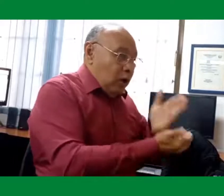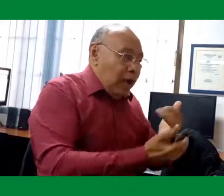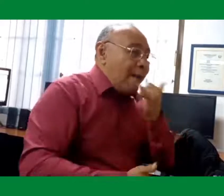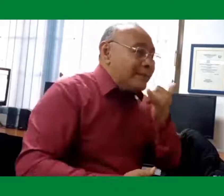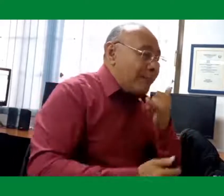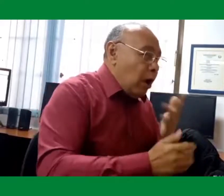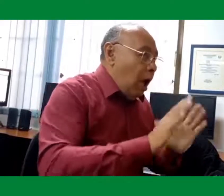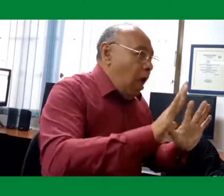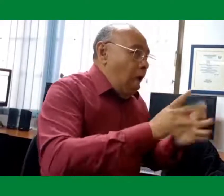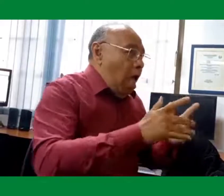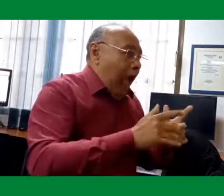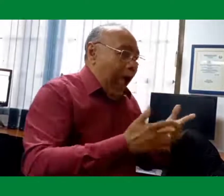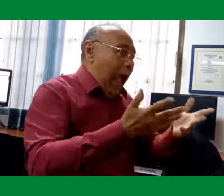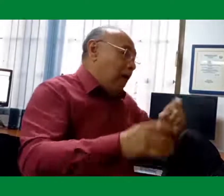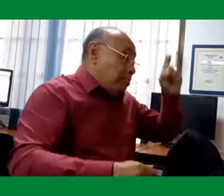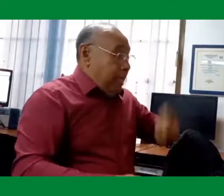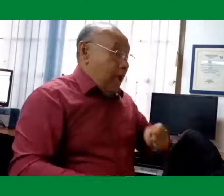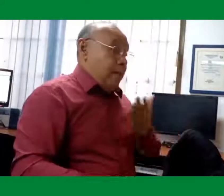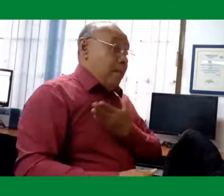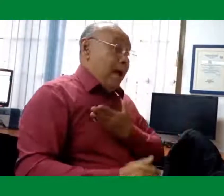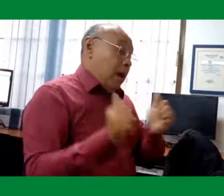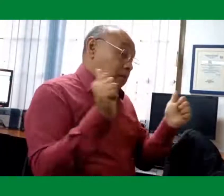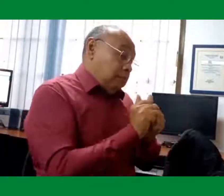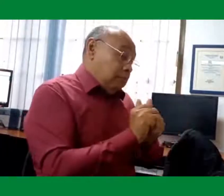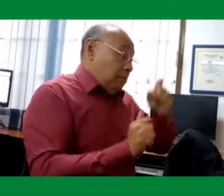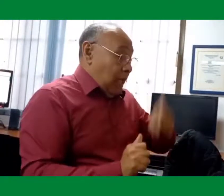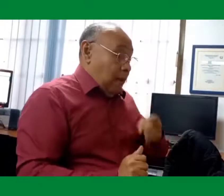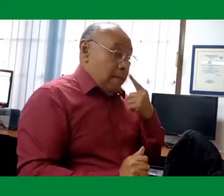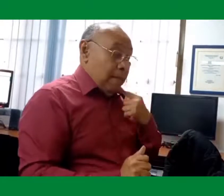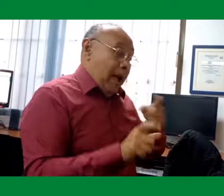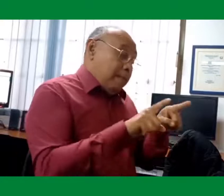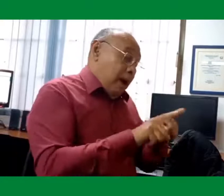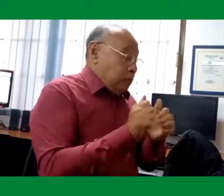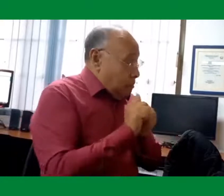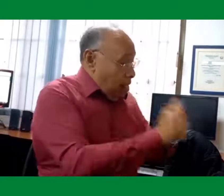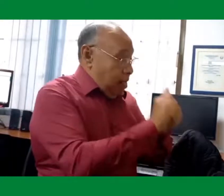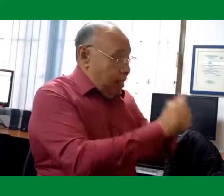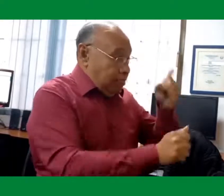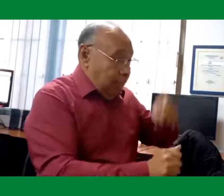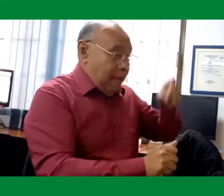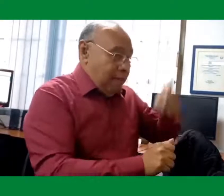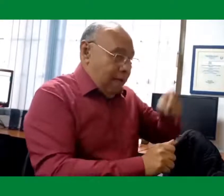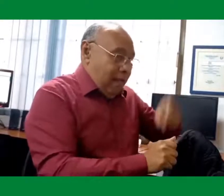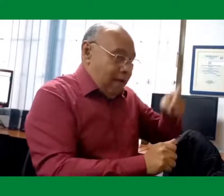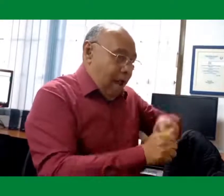pasa con las personas sordas. Cuando tenemos un problema de salud, vamos al centro médico y nos dicen, no,